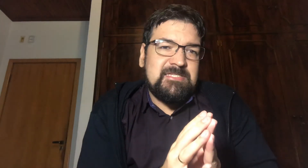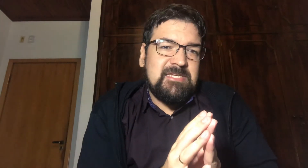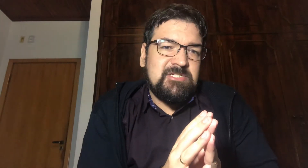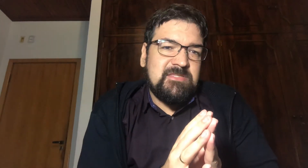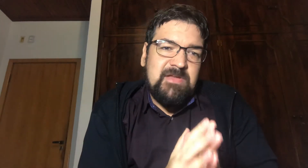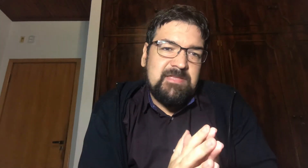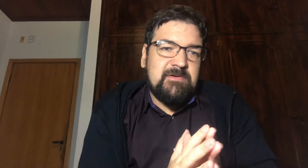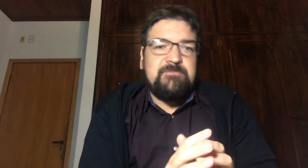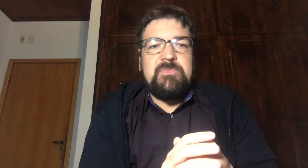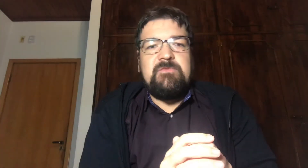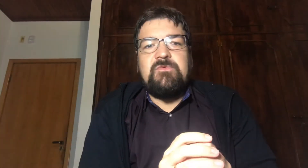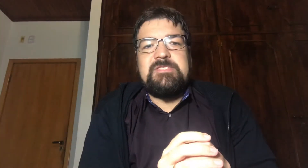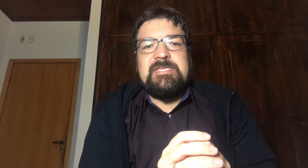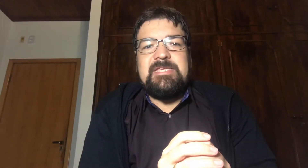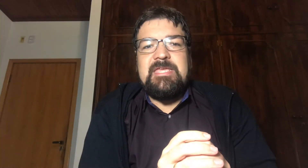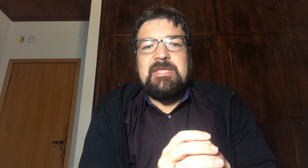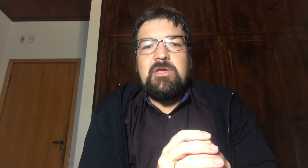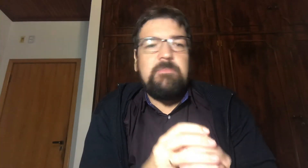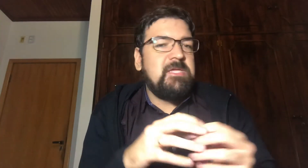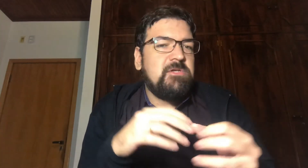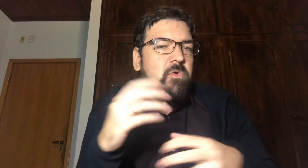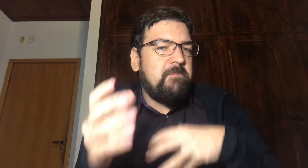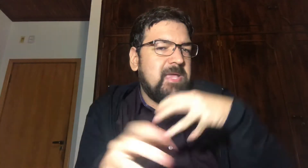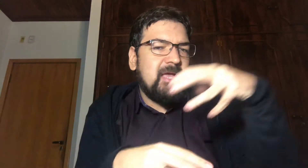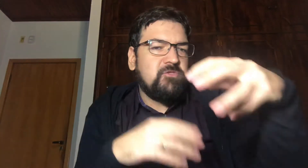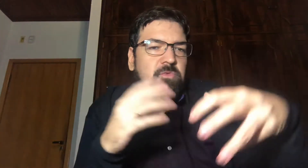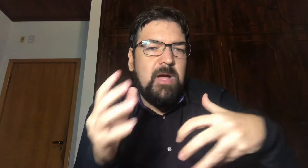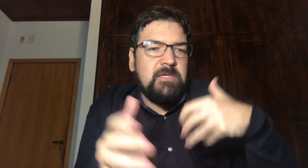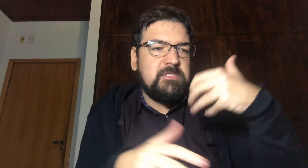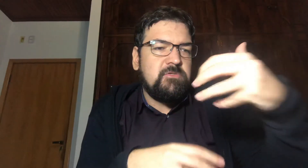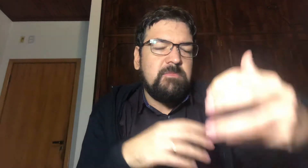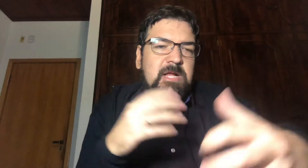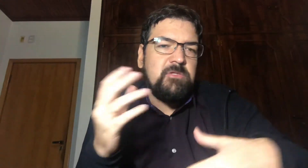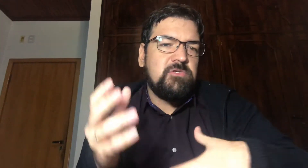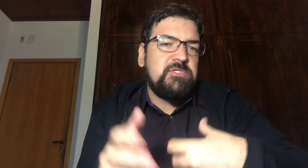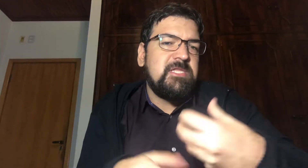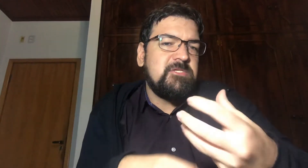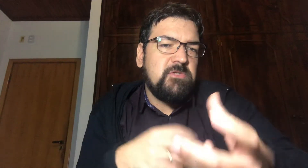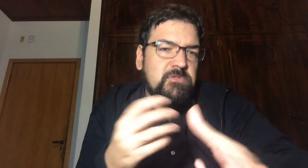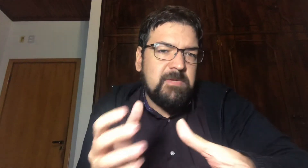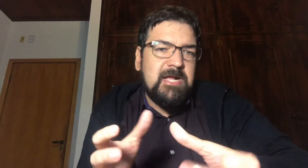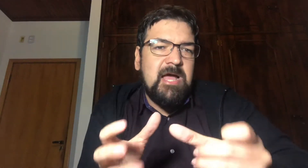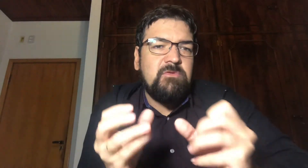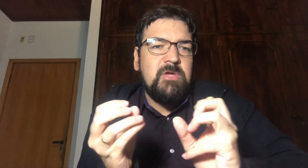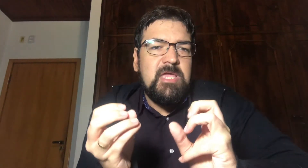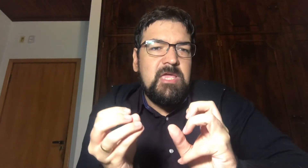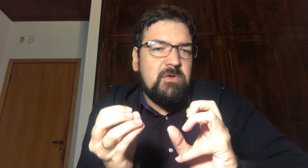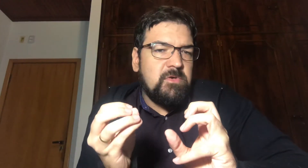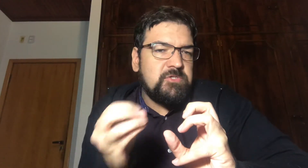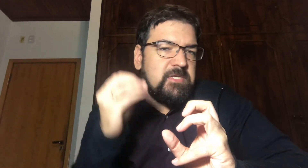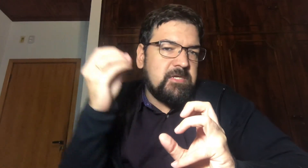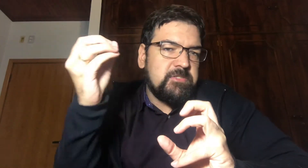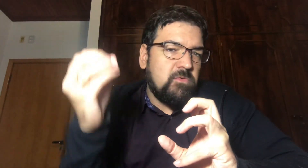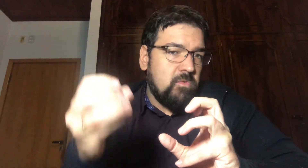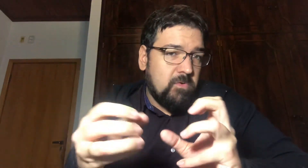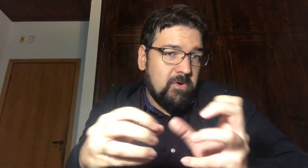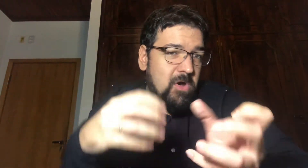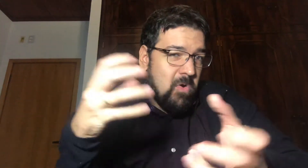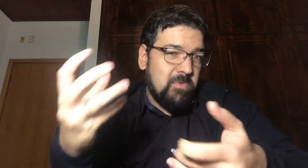seja trader E você queira realmente acompanhar as nuances do mercado As oscilações do mercado E com isso tirar seu lucro Ou